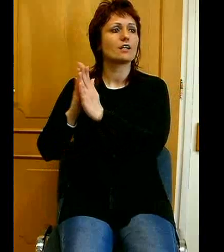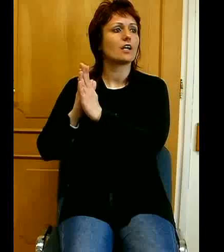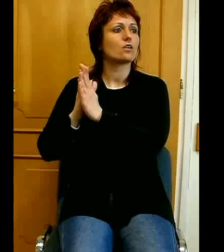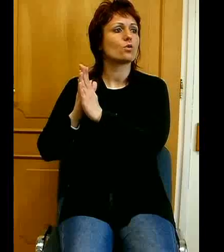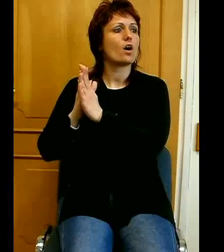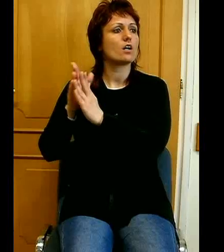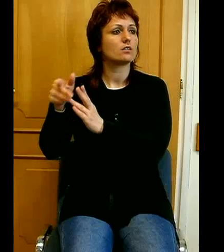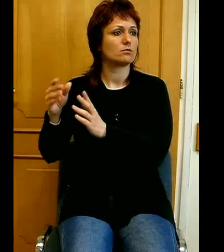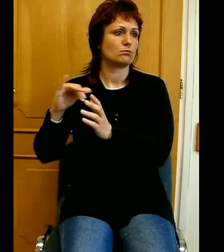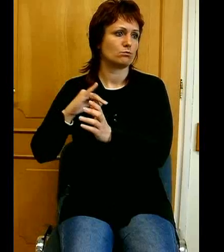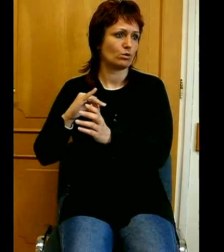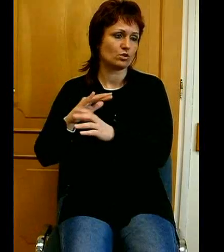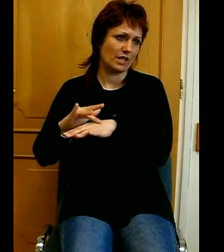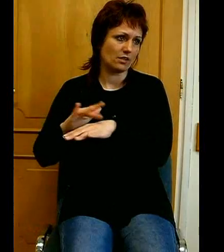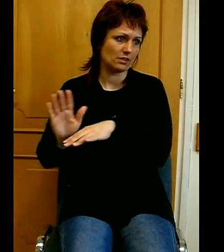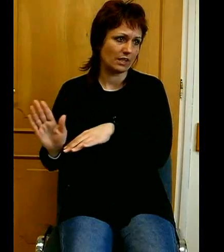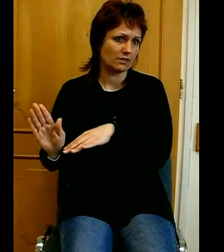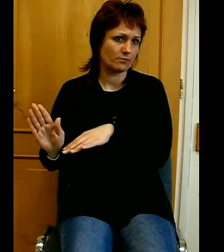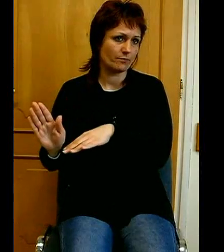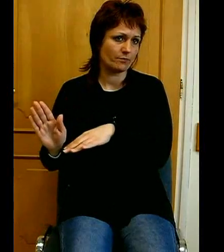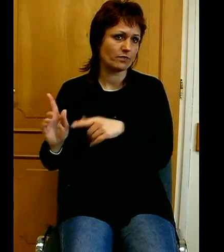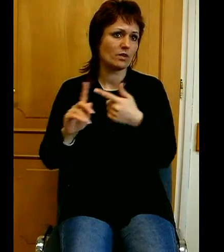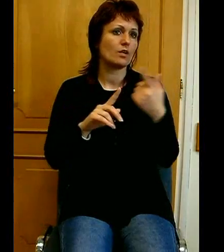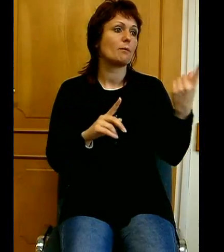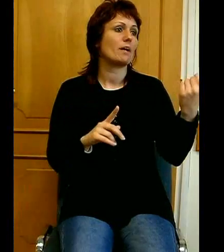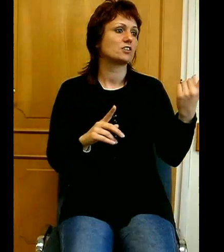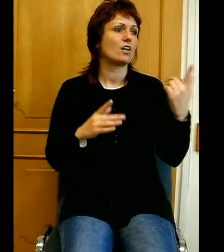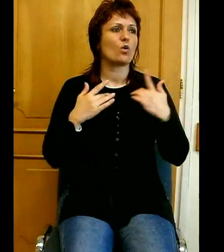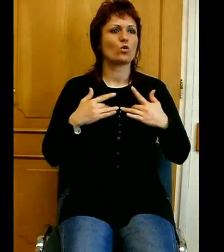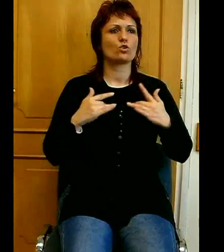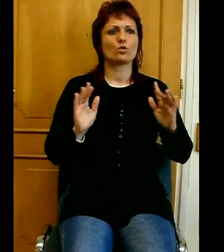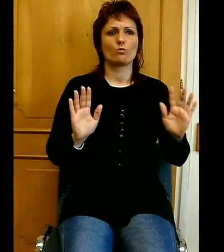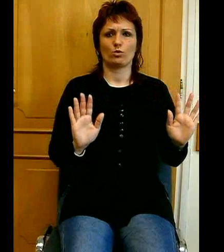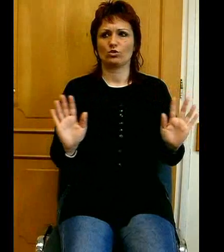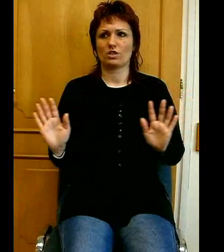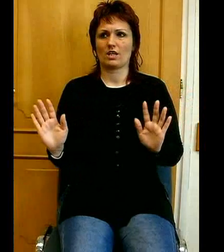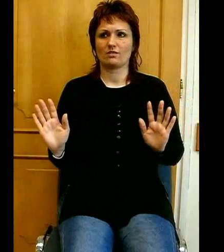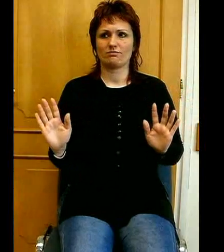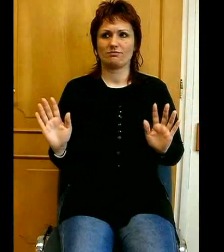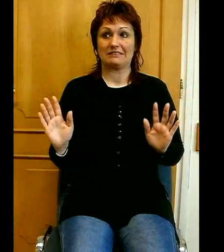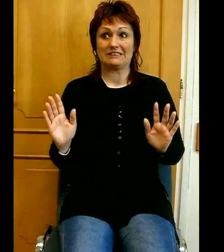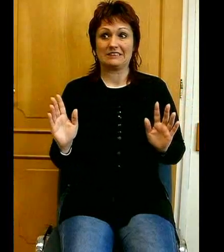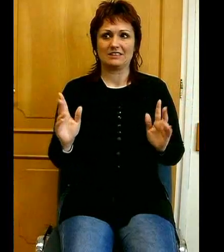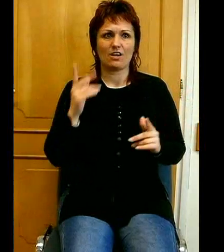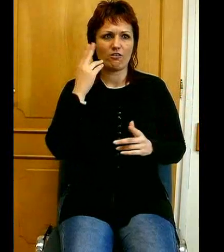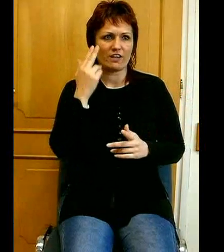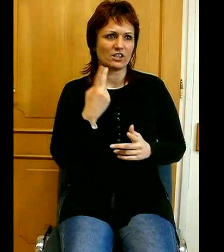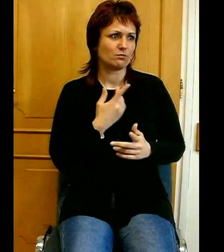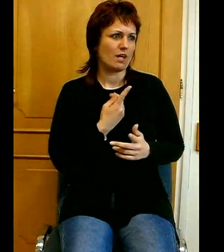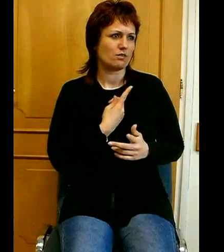második, ha a közömbösségnek bármilyen formáját felismerjük a magunk szívében, ezt is valljuk meg